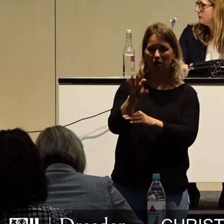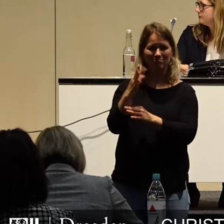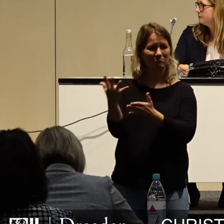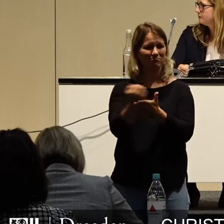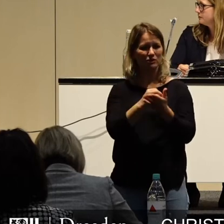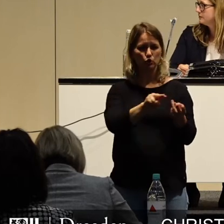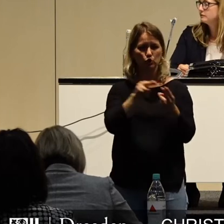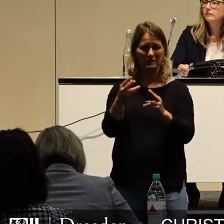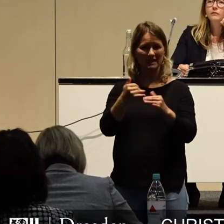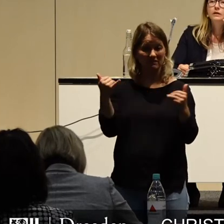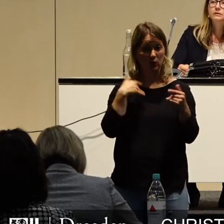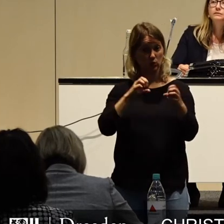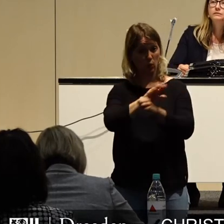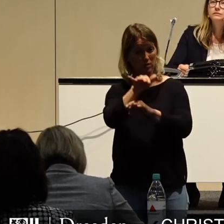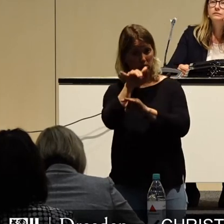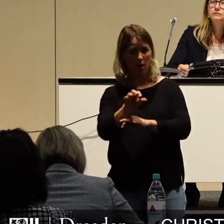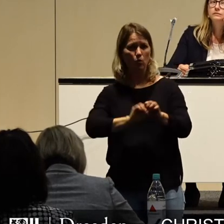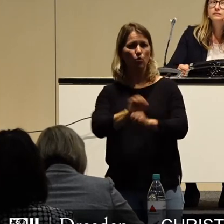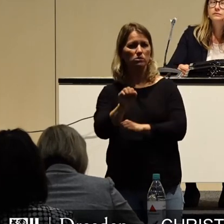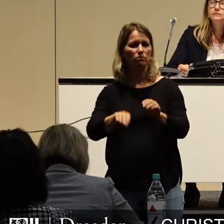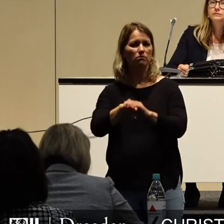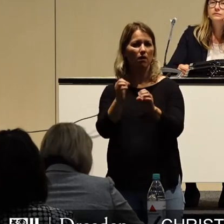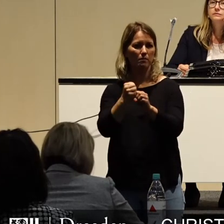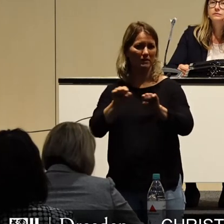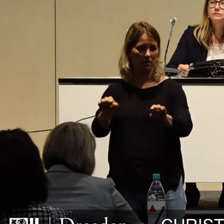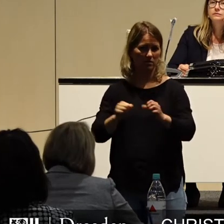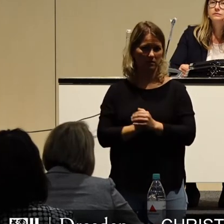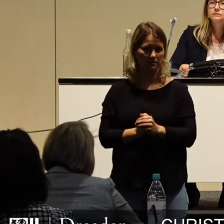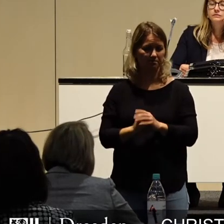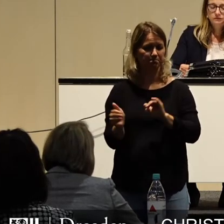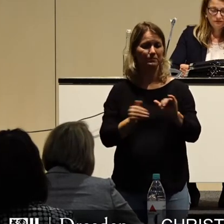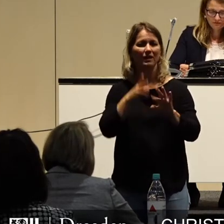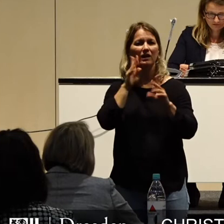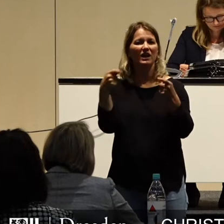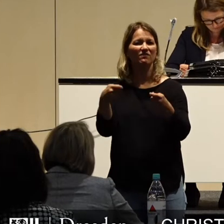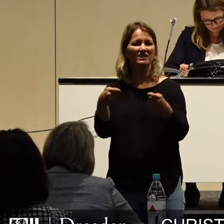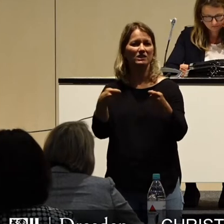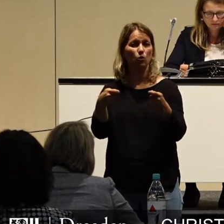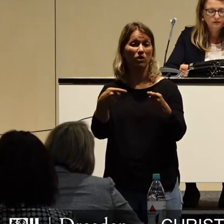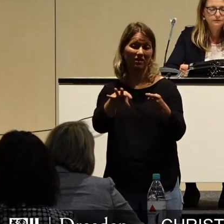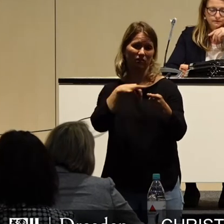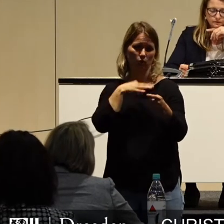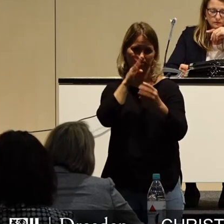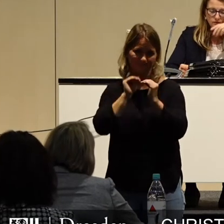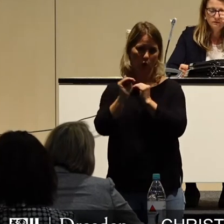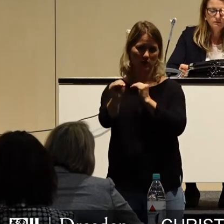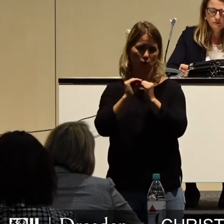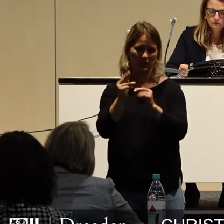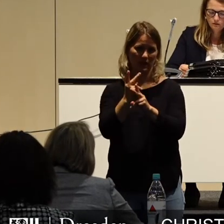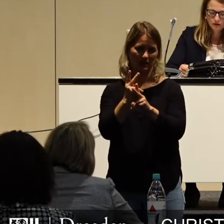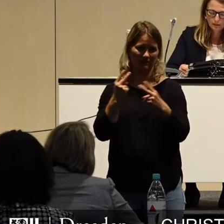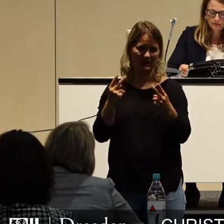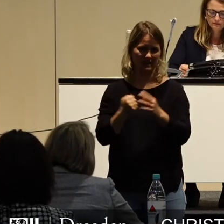Corona-Situationen voll arbeitsfähig bleibt. Dann haben wir den Bereich der Investitionen, wo für uns Kontinuität durchaus wichtig ist. Dafür sind auch